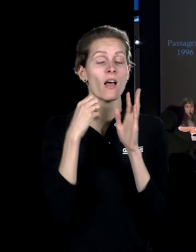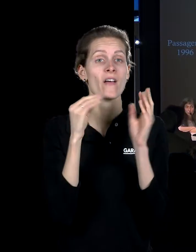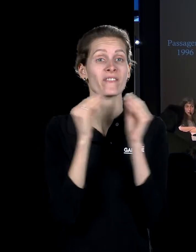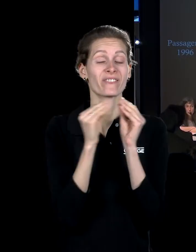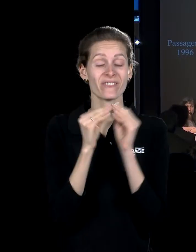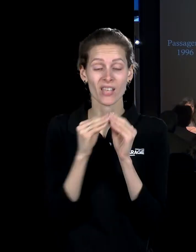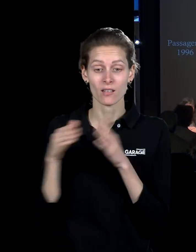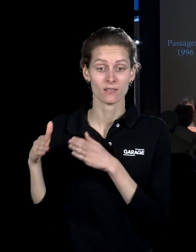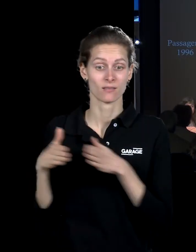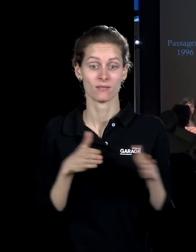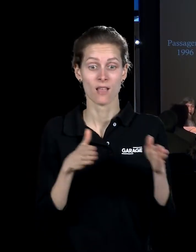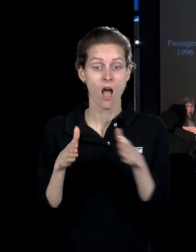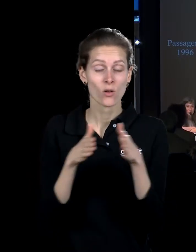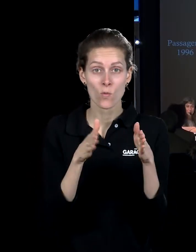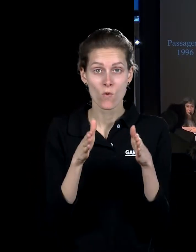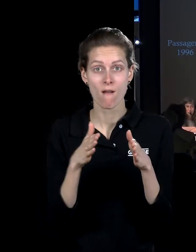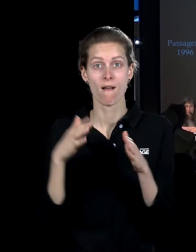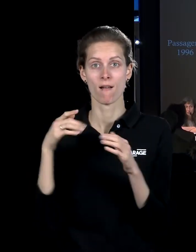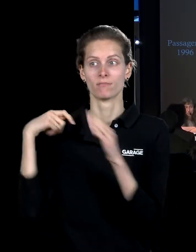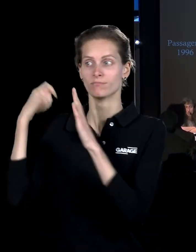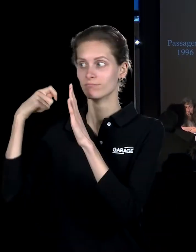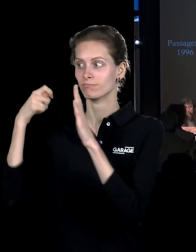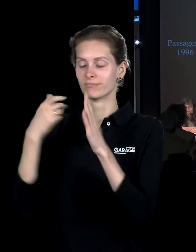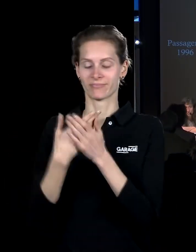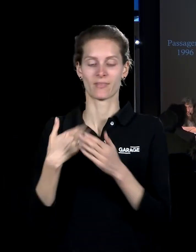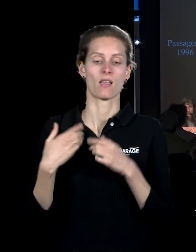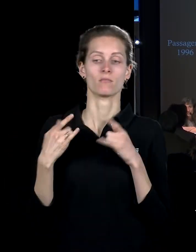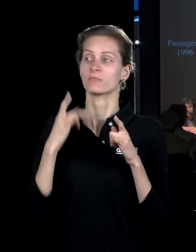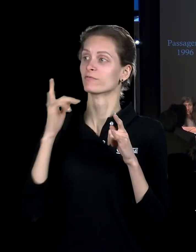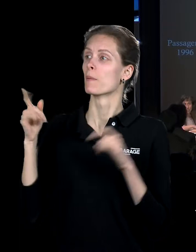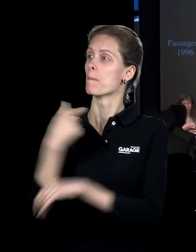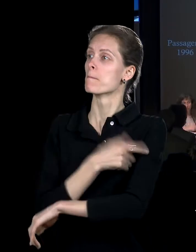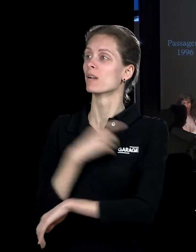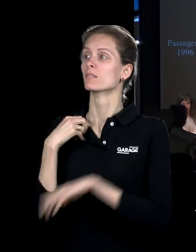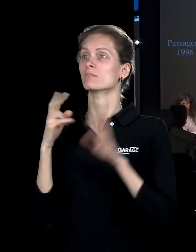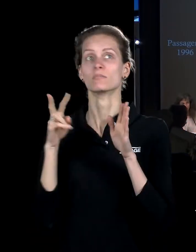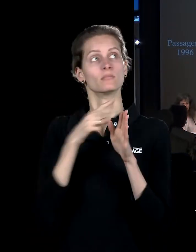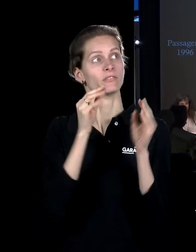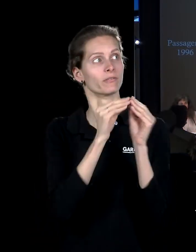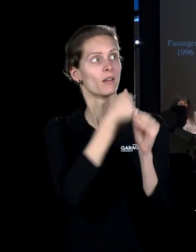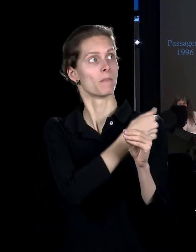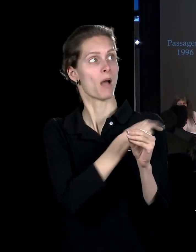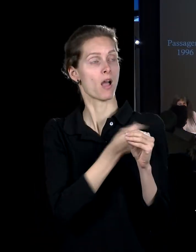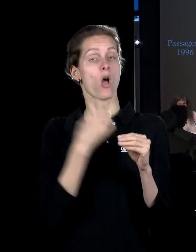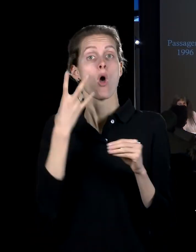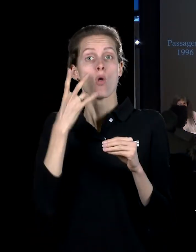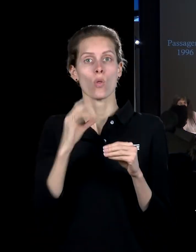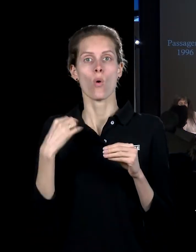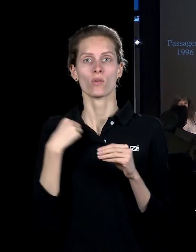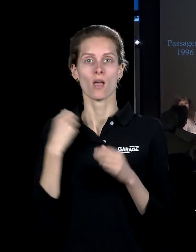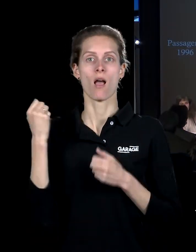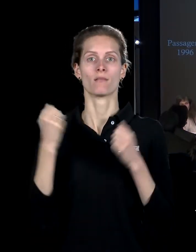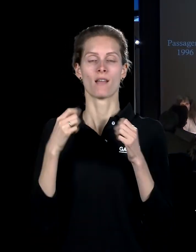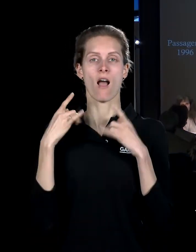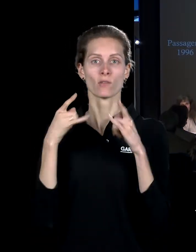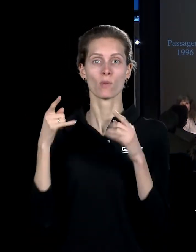Но вечером показывается видео, которое было снято в этих местах днём. То есть автобус подъезжает к остановке, и тебе показывают, что